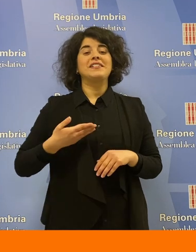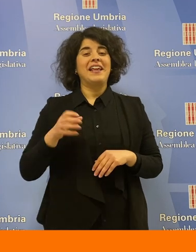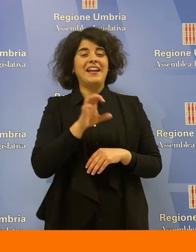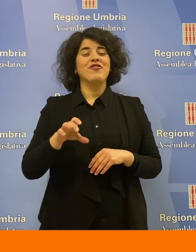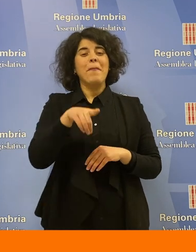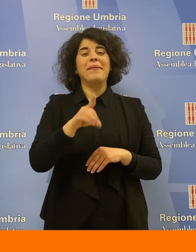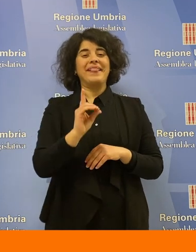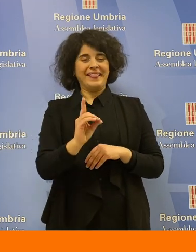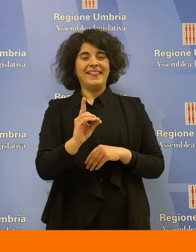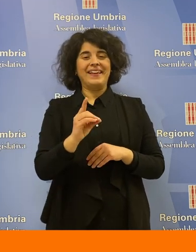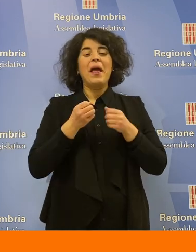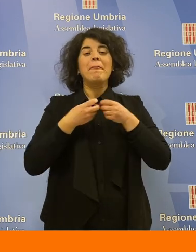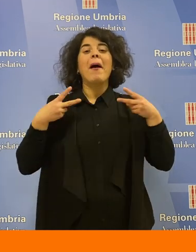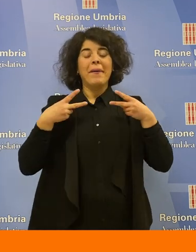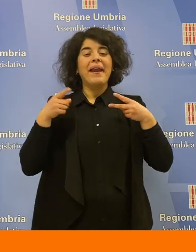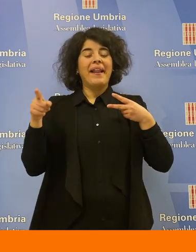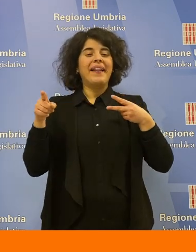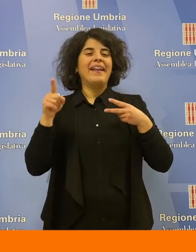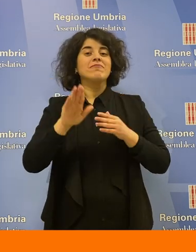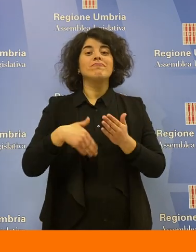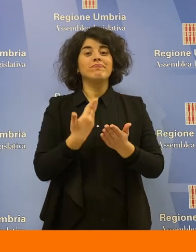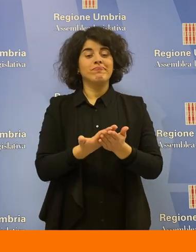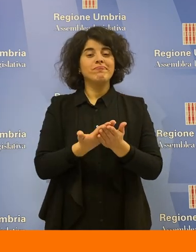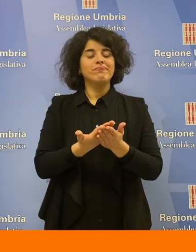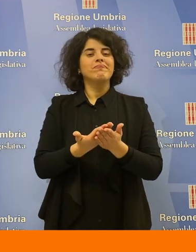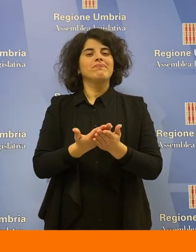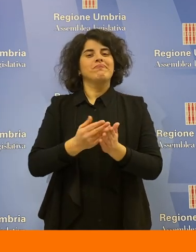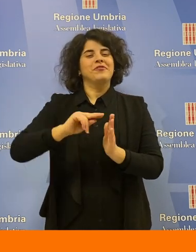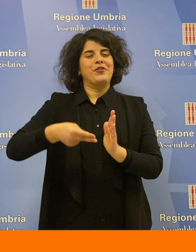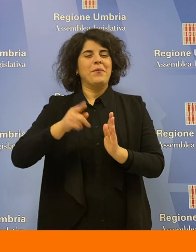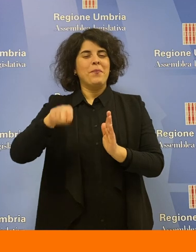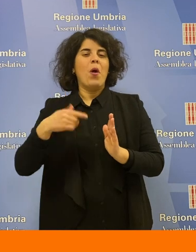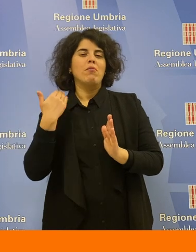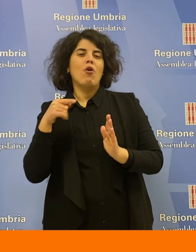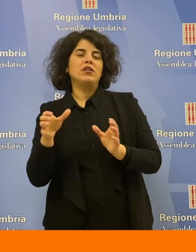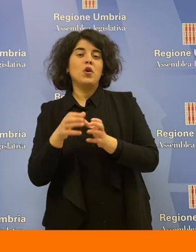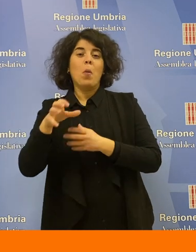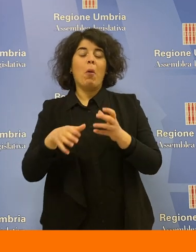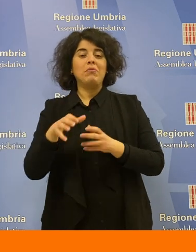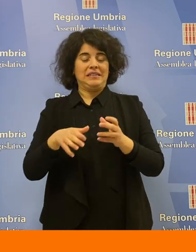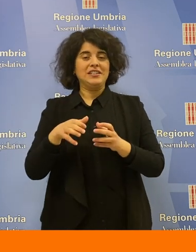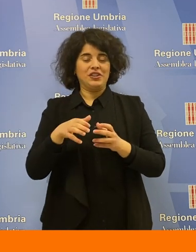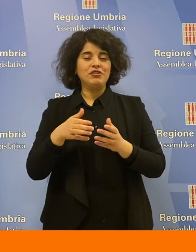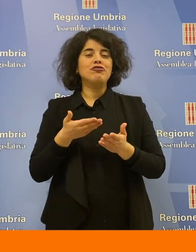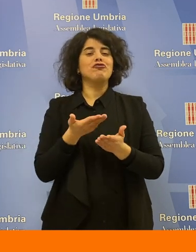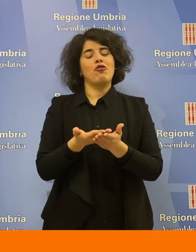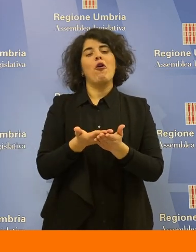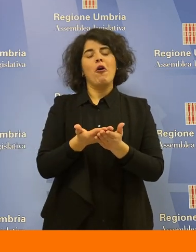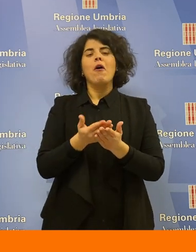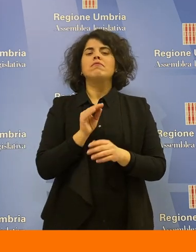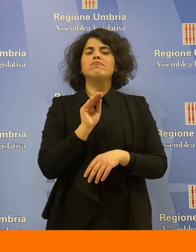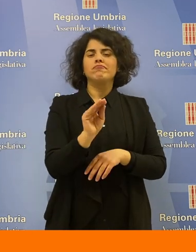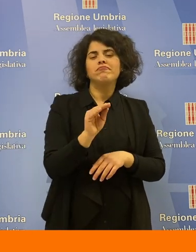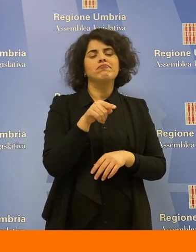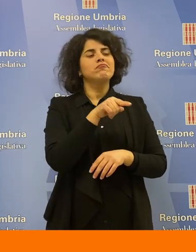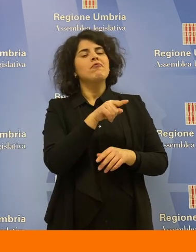consigliere regionale del Partito Democratico, Fabio Paparelli, in una mozione sottoscritta anche da Donatella Porsi